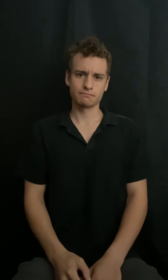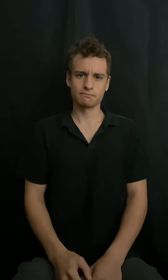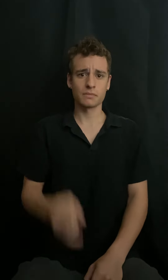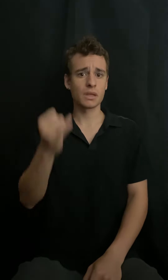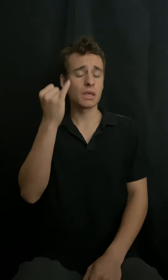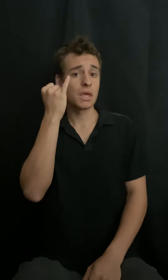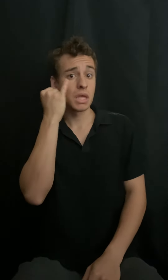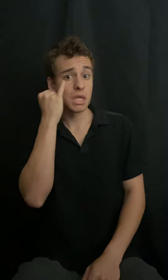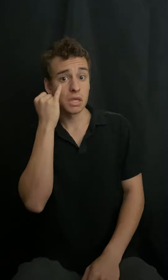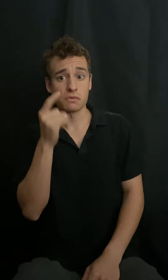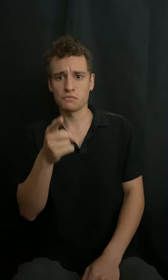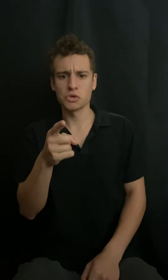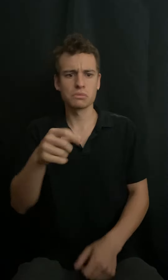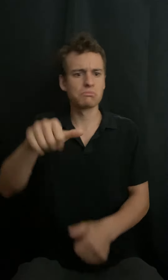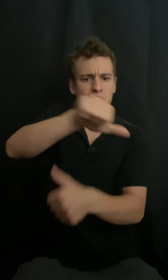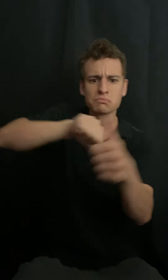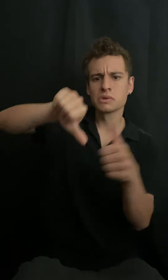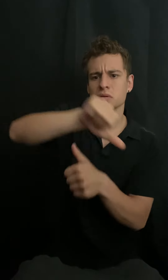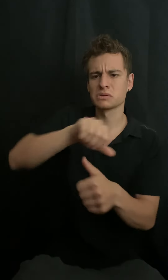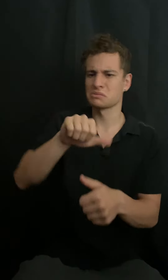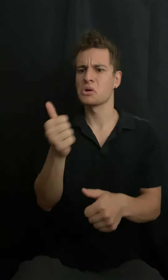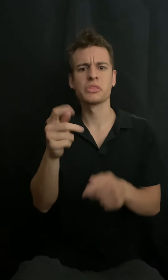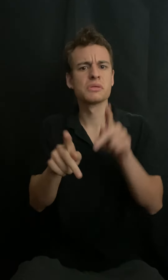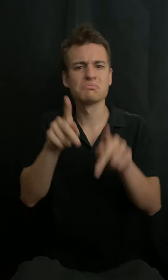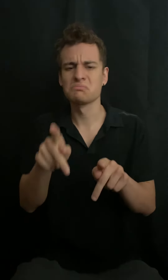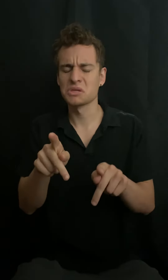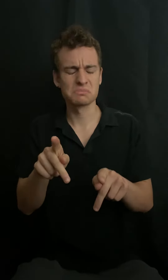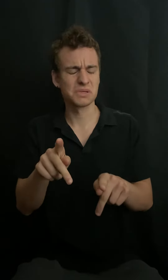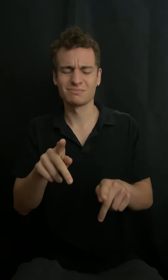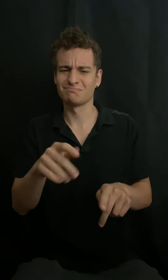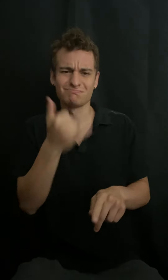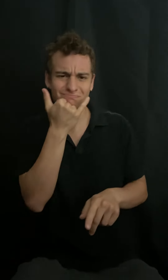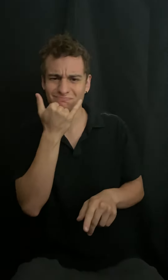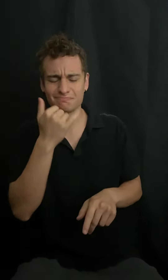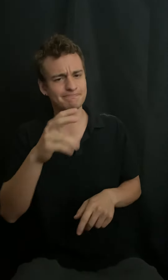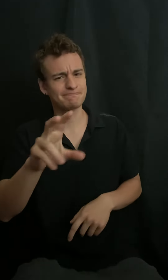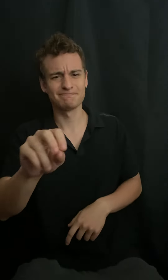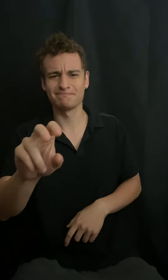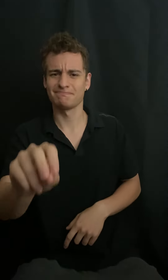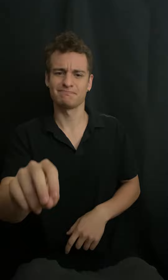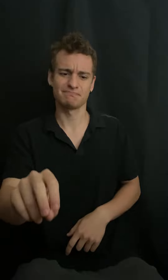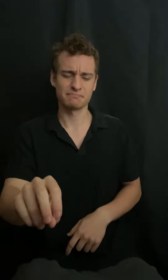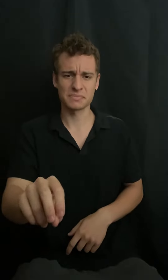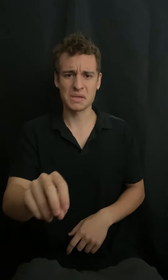El problema no es que juegues, el problema es que es conmigo.